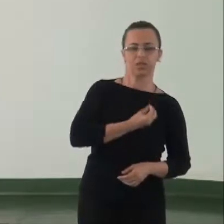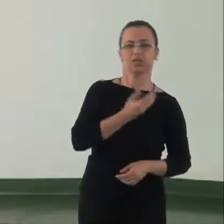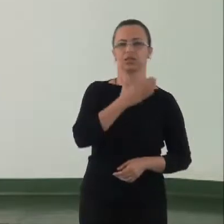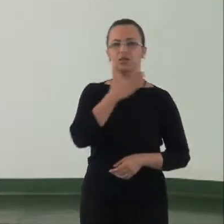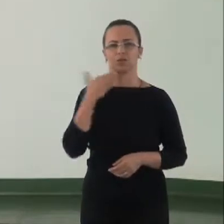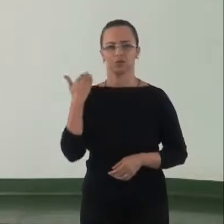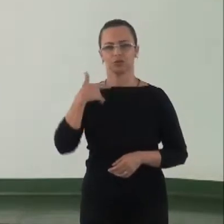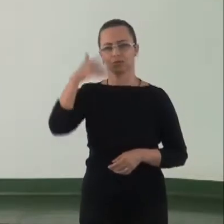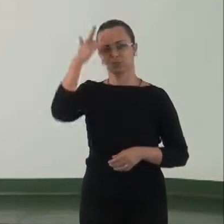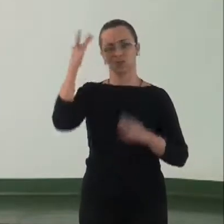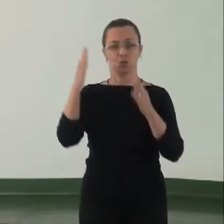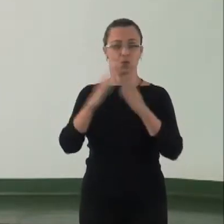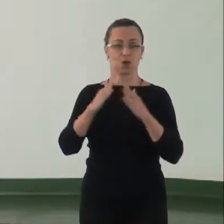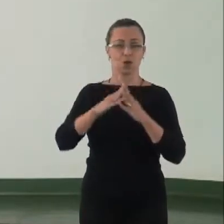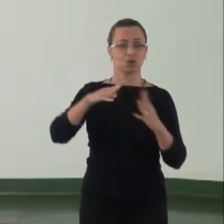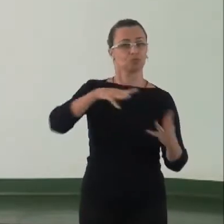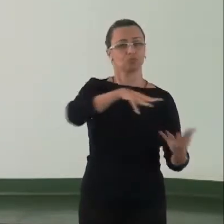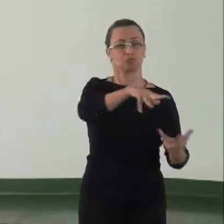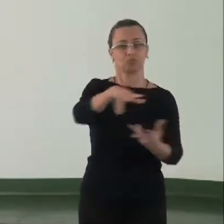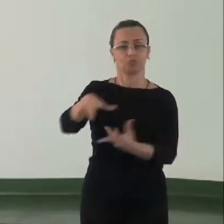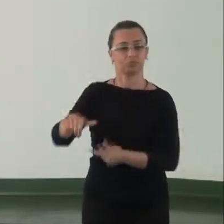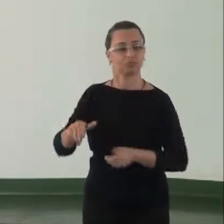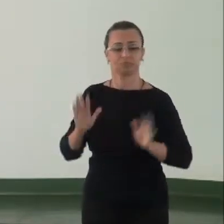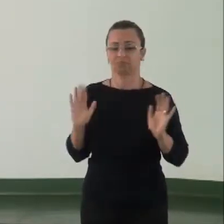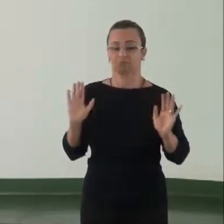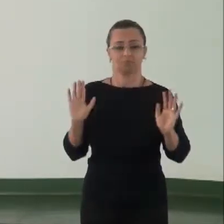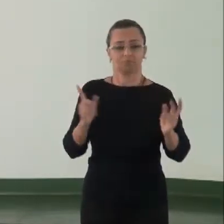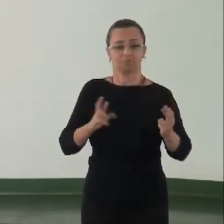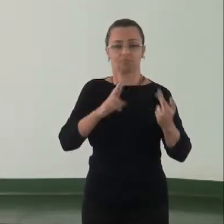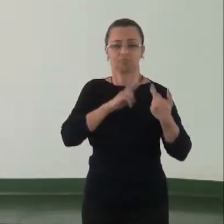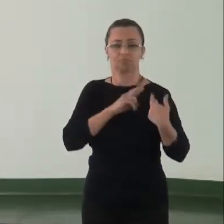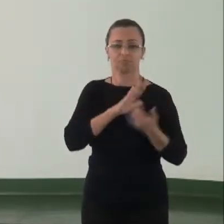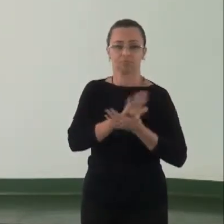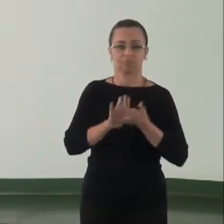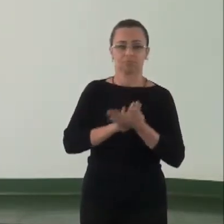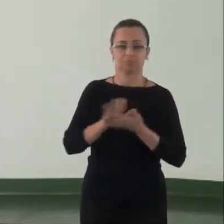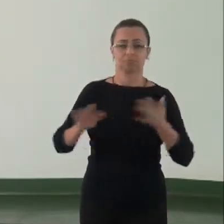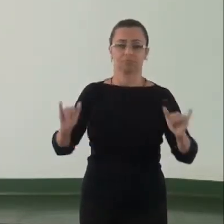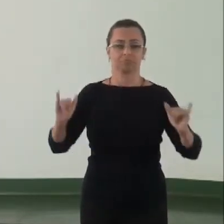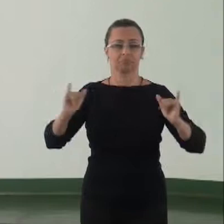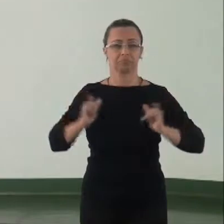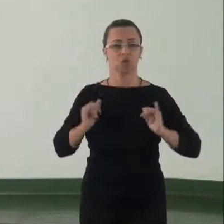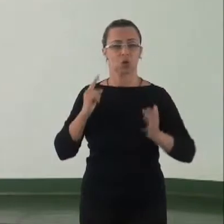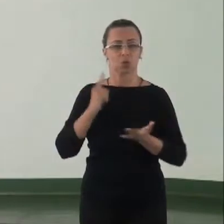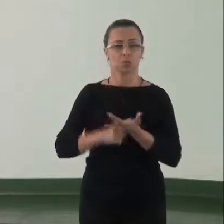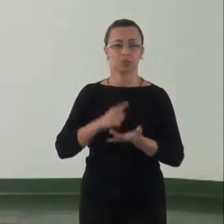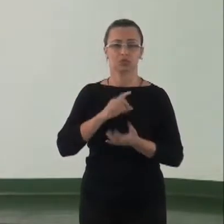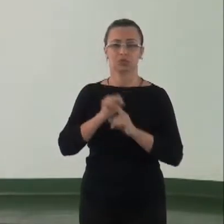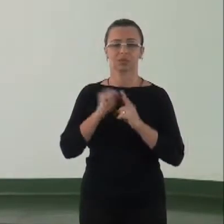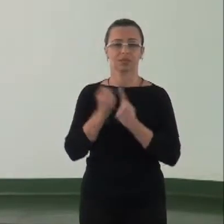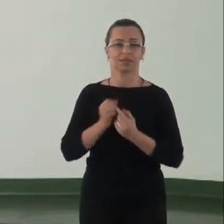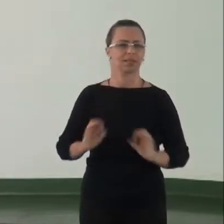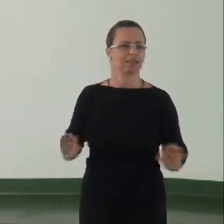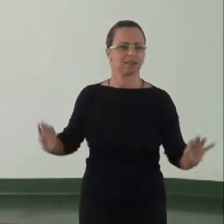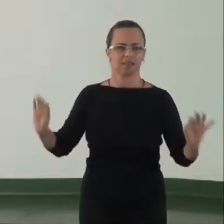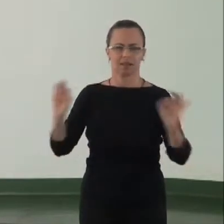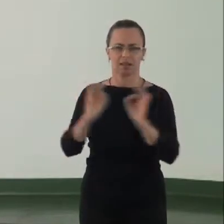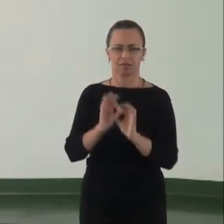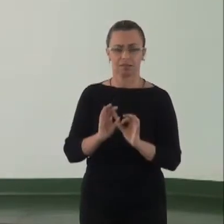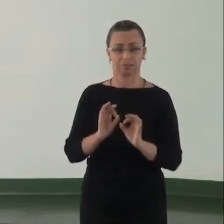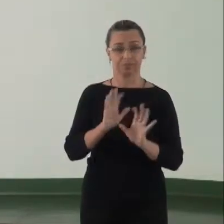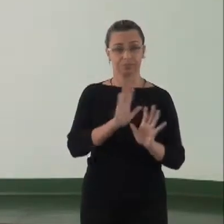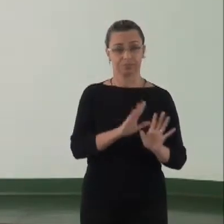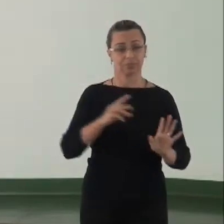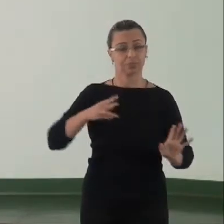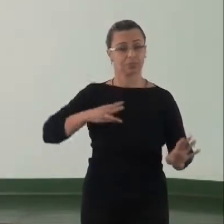seres que habitam esse território sem prestar responsabilidade, sem ter nenhum compromisso social. Essa atitude do